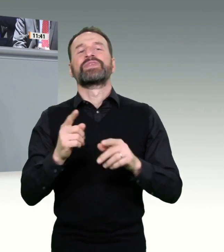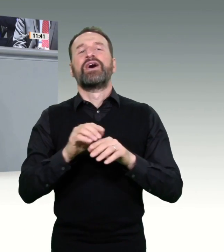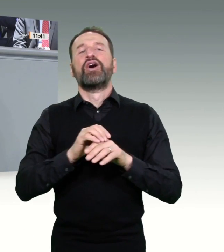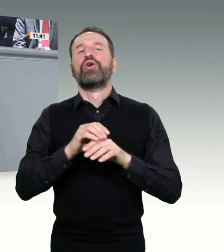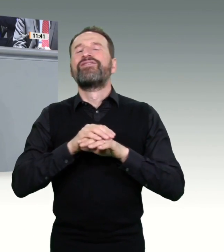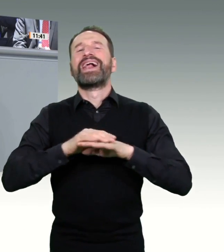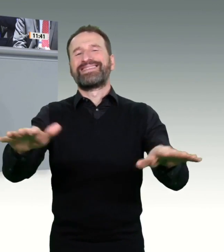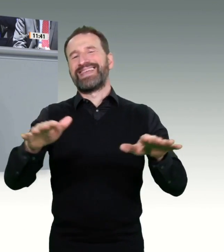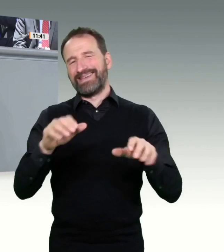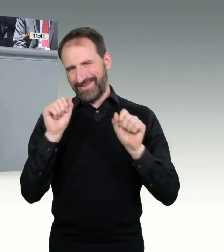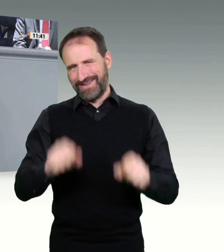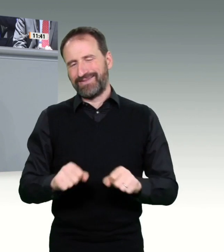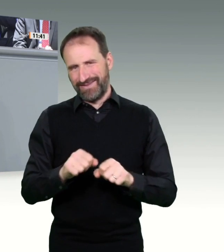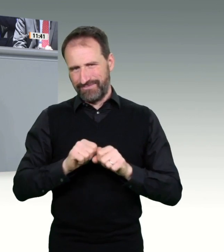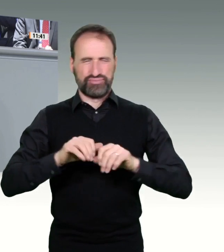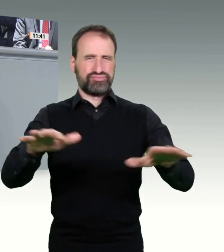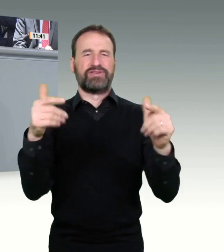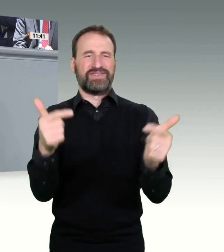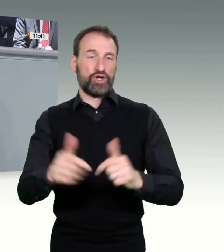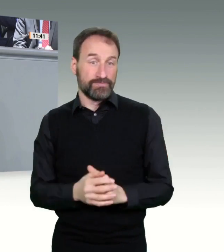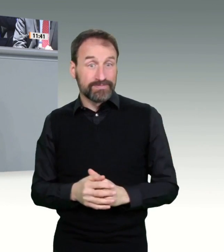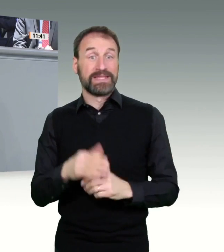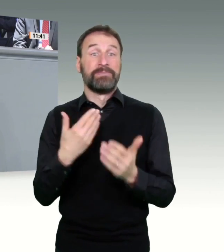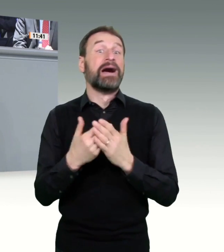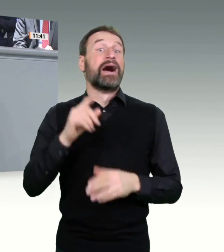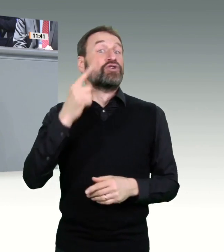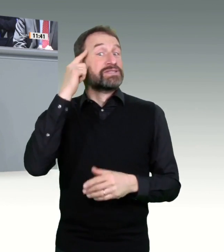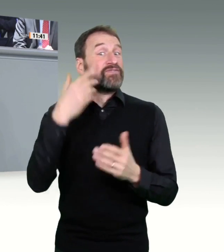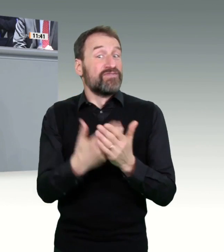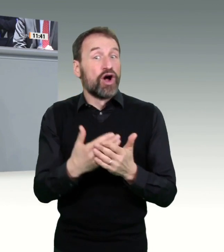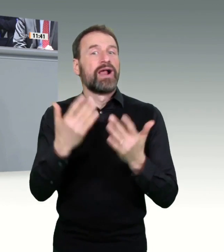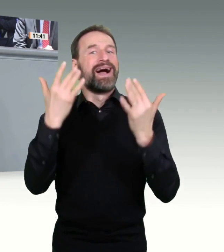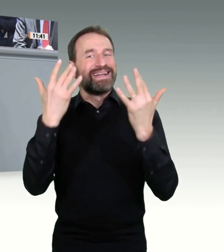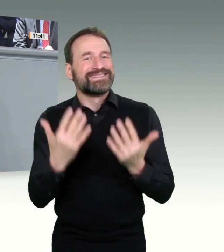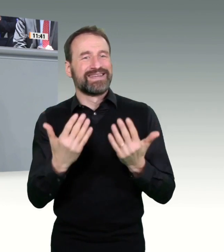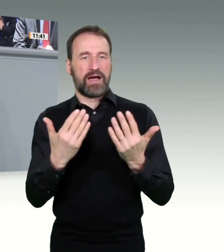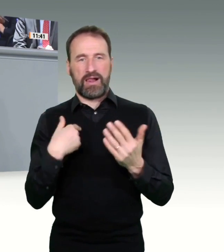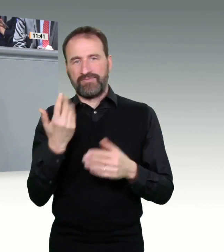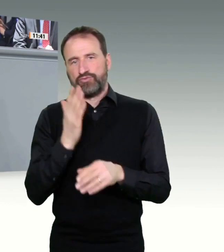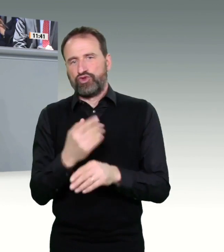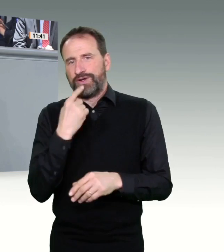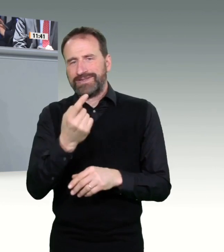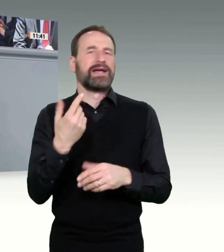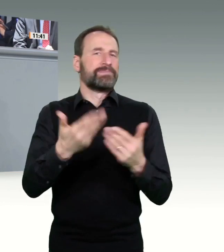Arztpraxen durchstarten können. Ich bin da sehr, sehr zuversichtlich insgesamt. Ich möchte aber schon sagen, dass der Antrag der FDP